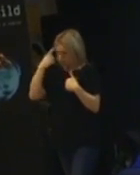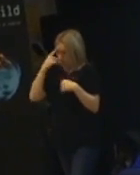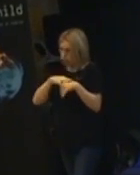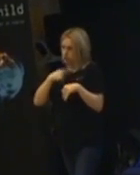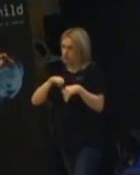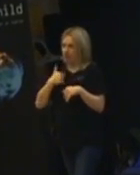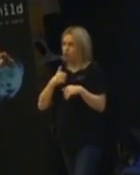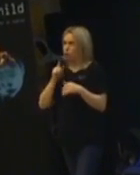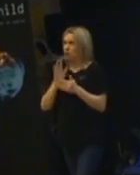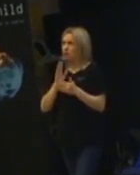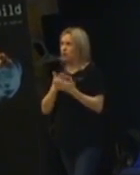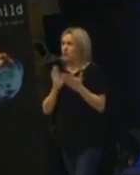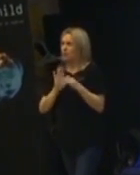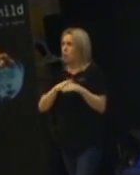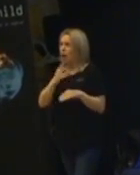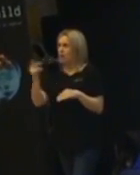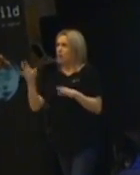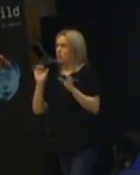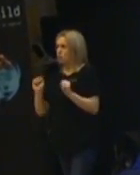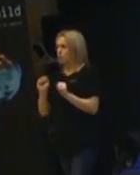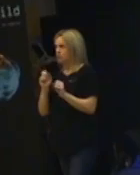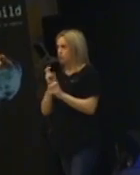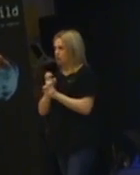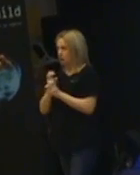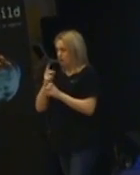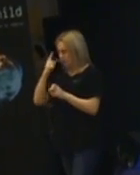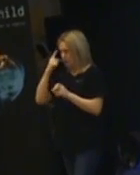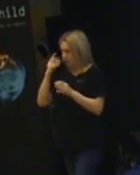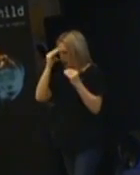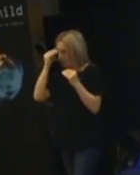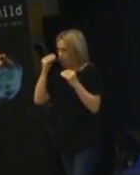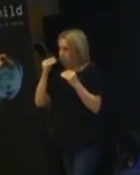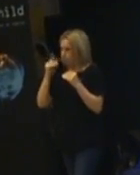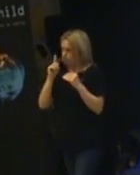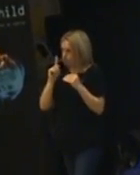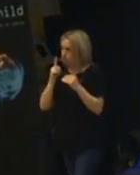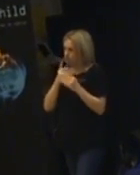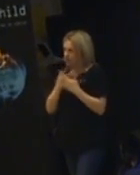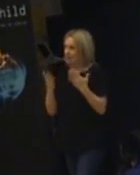på sig själva. Och då måste man ju lära dem att det är för deras skull. Så intellektuellt, diskutera det med dem.